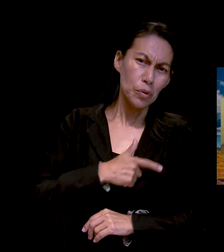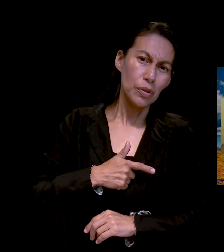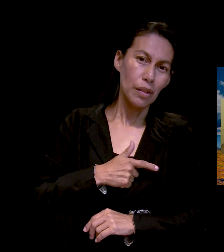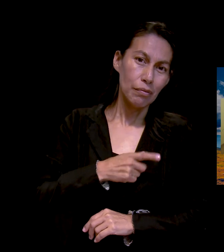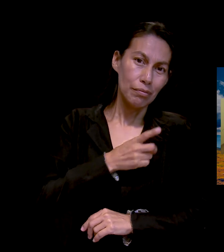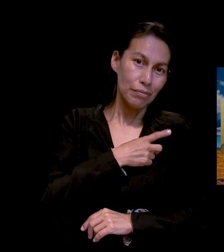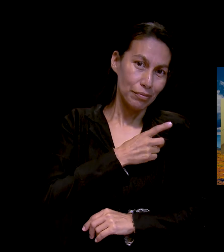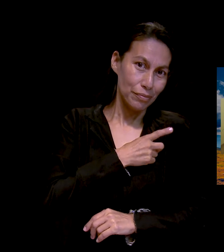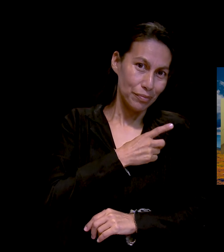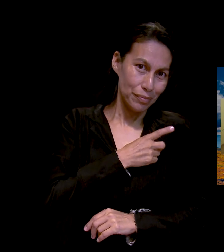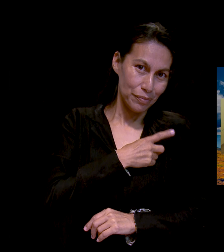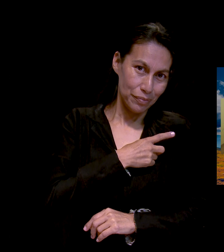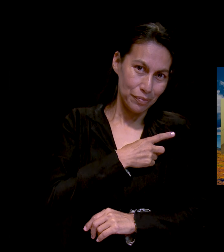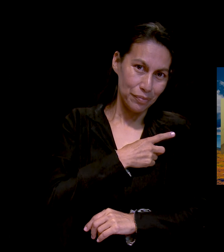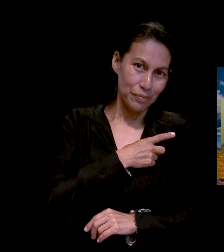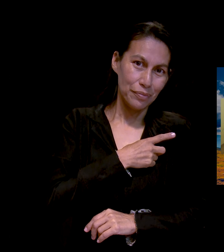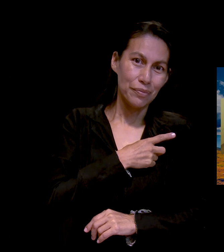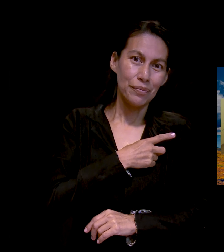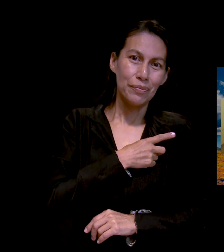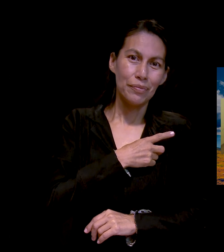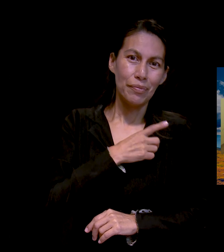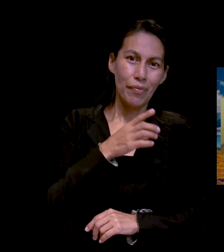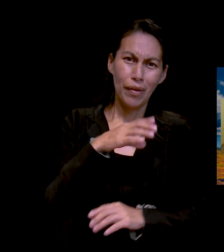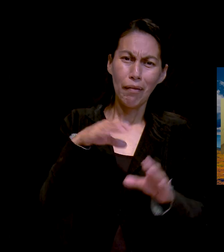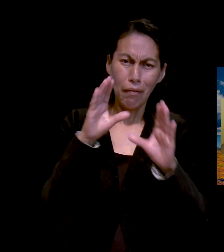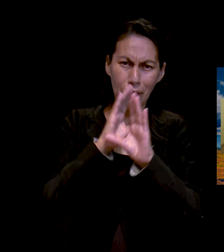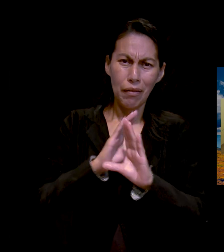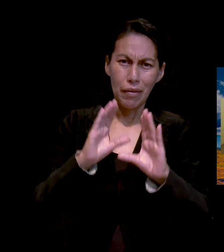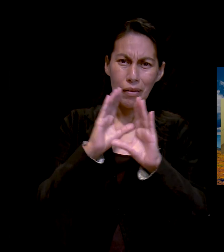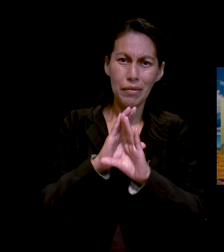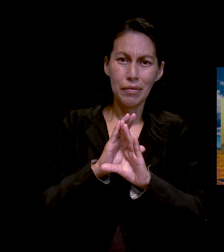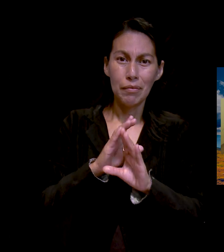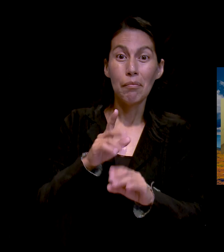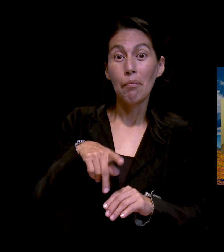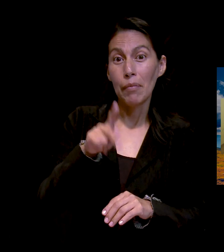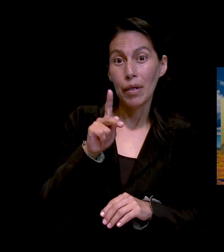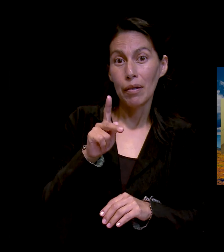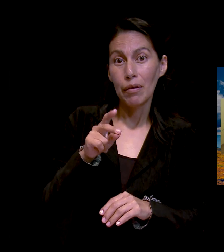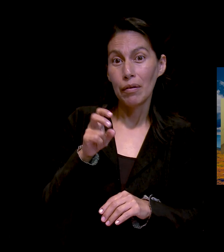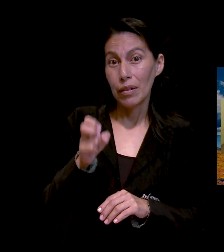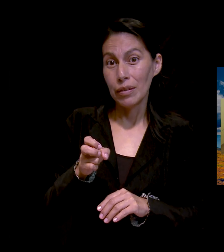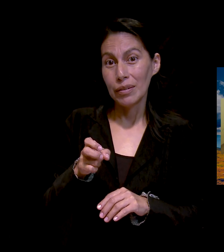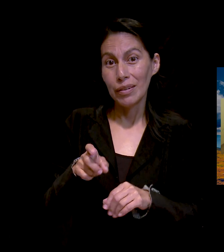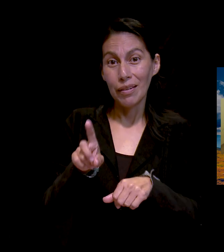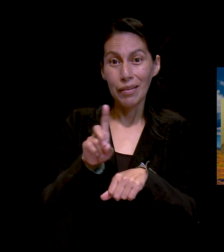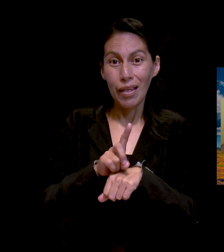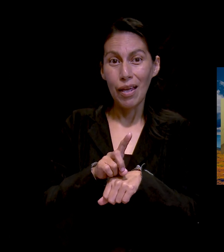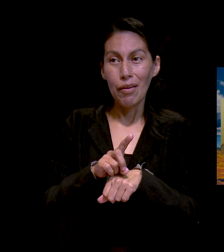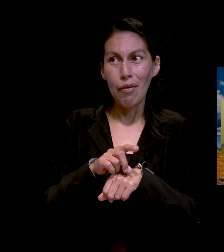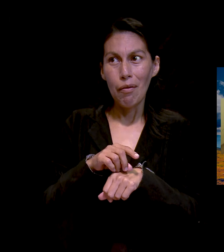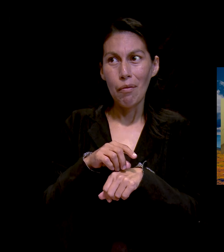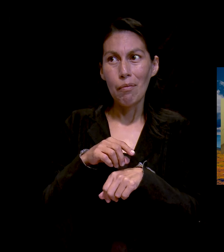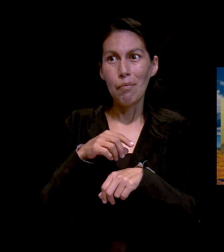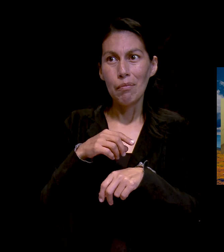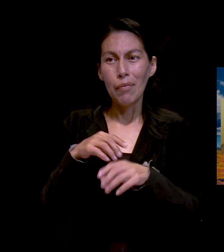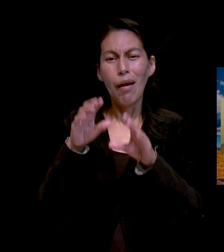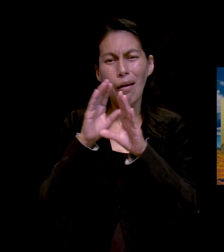me gusta cantar, vamos a decir, pero a solas, ¿no? Entonces yo